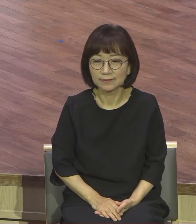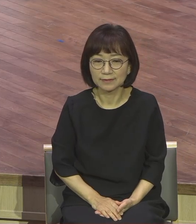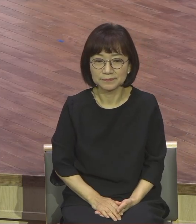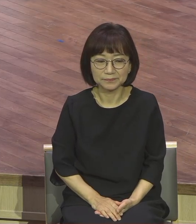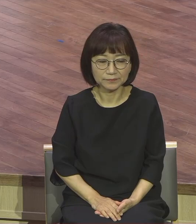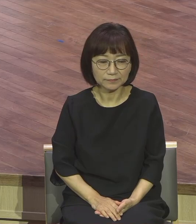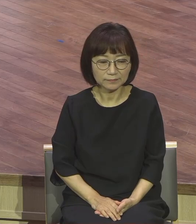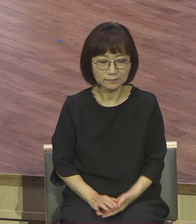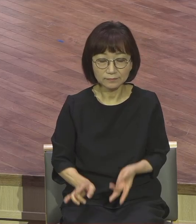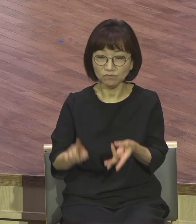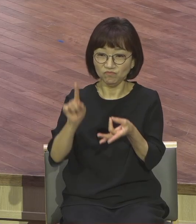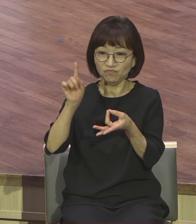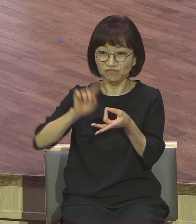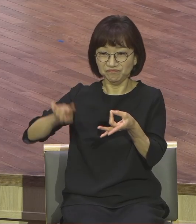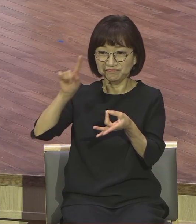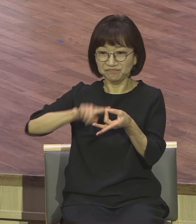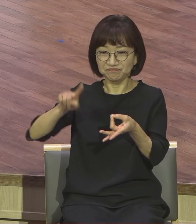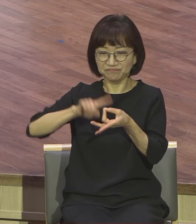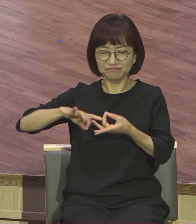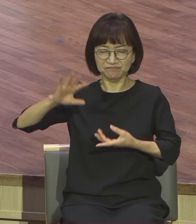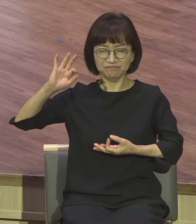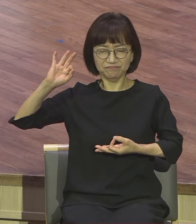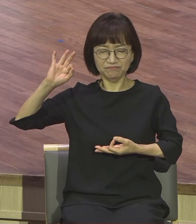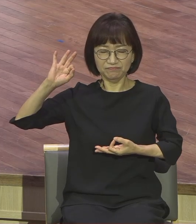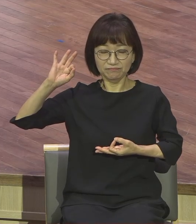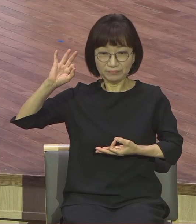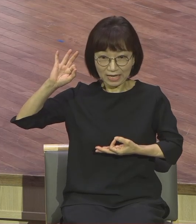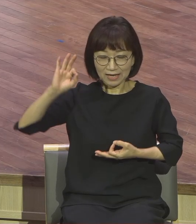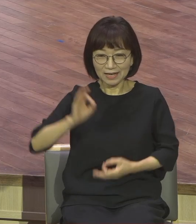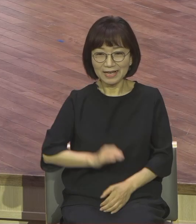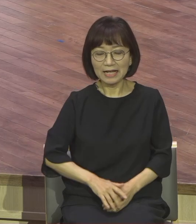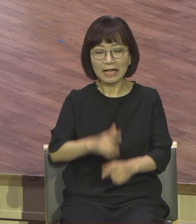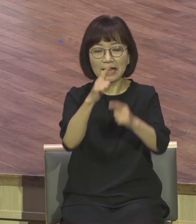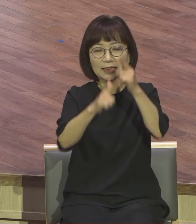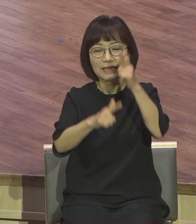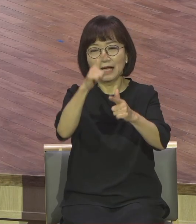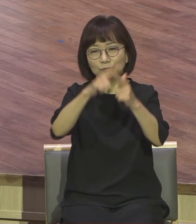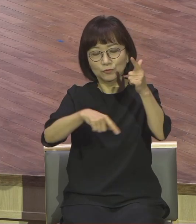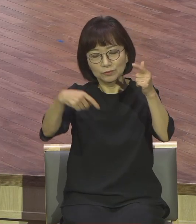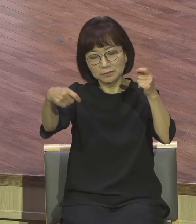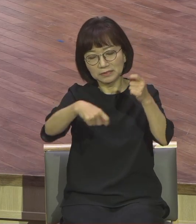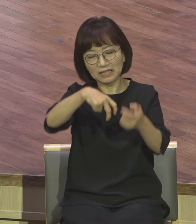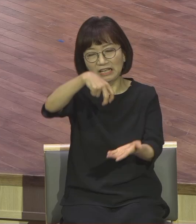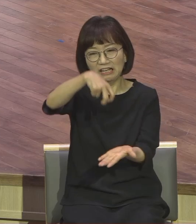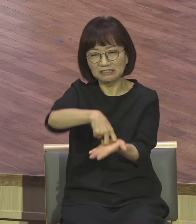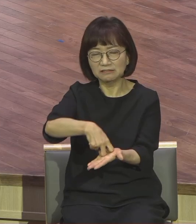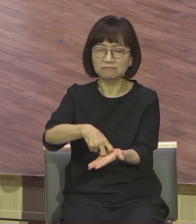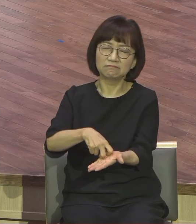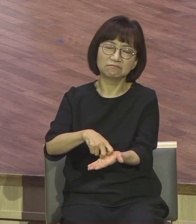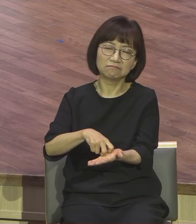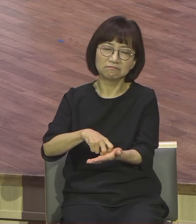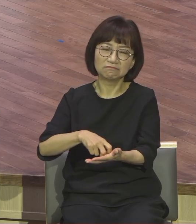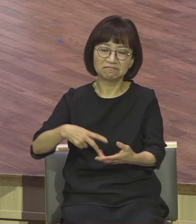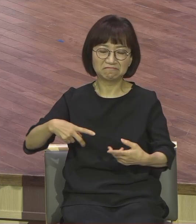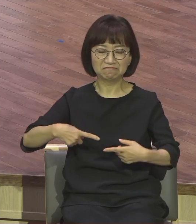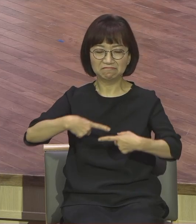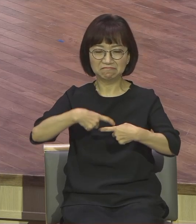석가가 보리수 나무 밑에서 왜 사람은 태어나고 병들고 늙고 죽냐. 고민